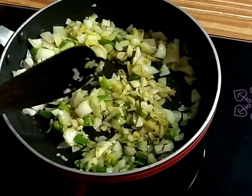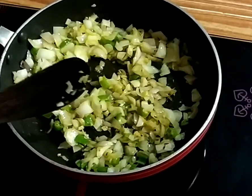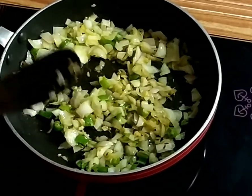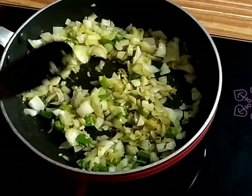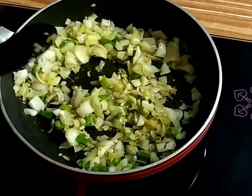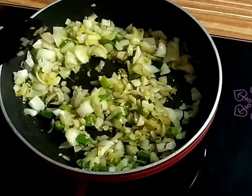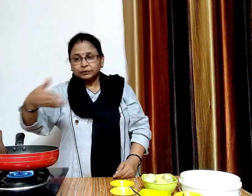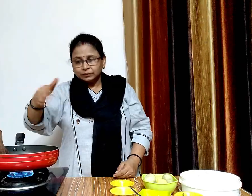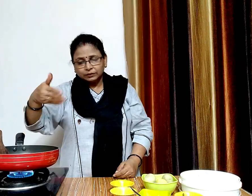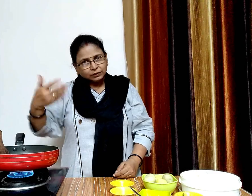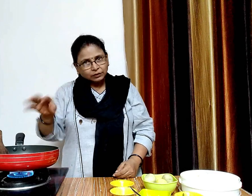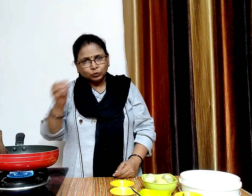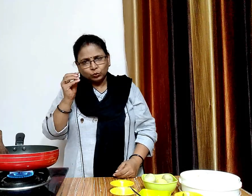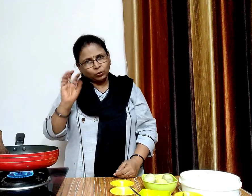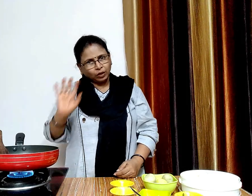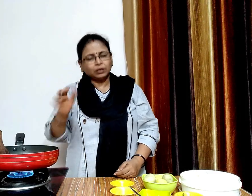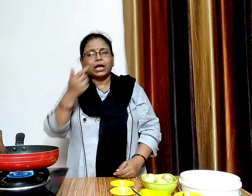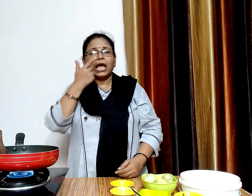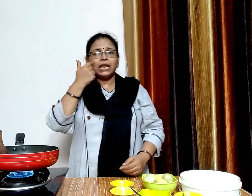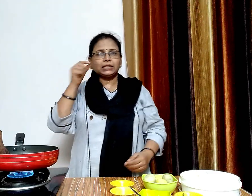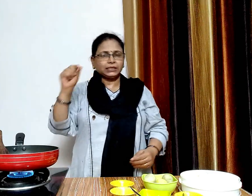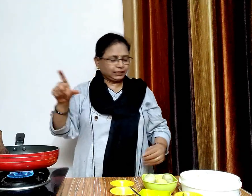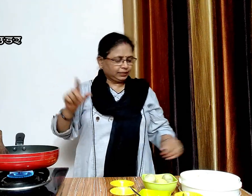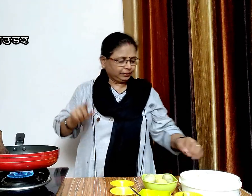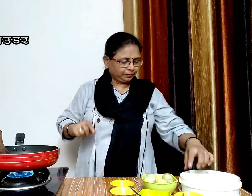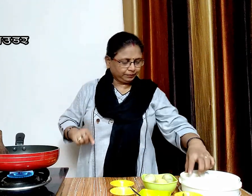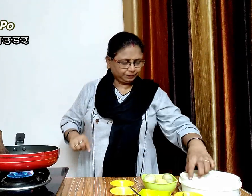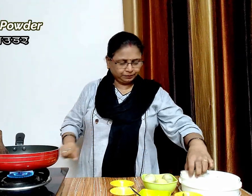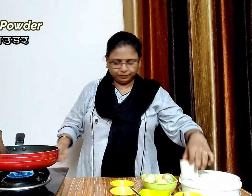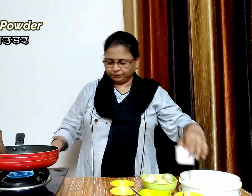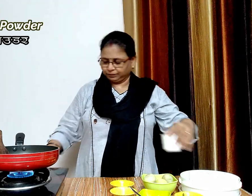प्यास हलके भून चुके हैं अब इसमें एक चमच हल्दी पाउडर